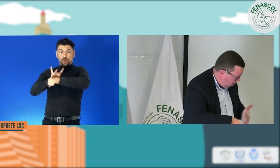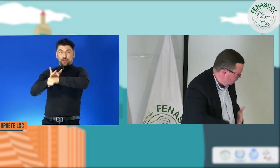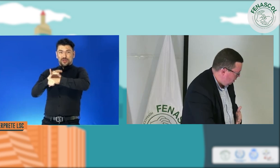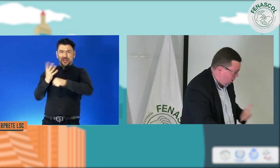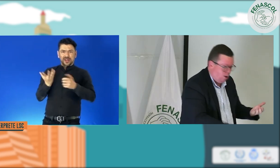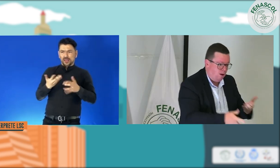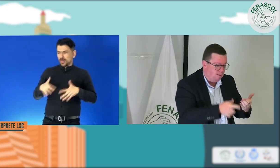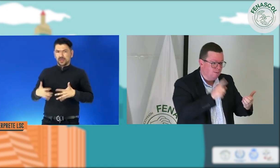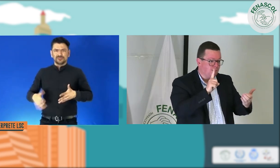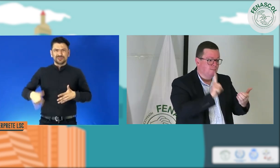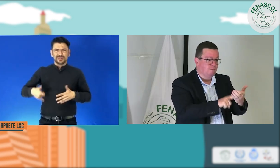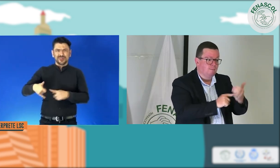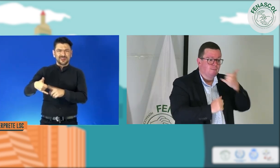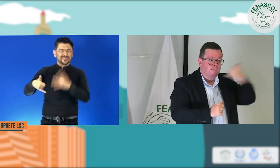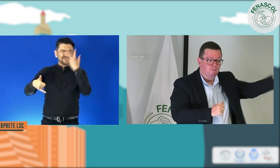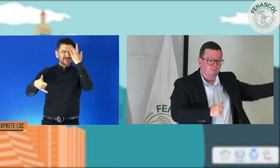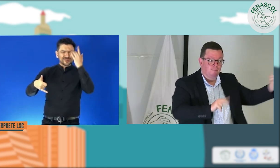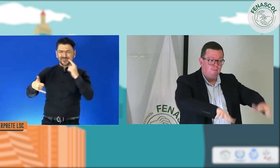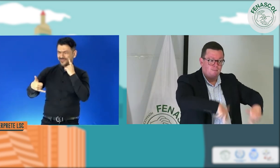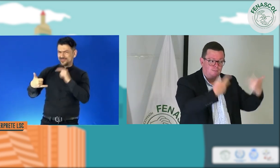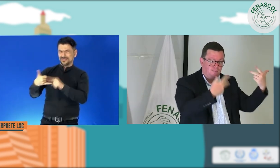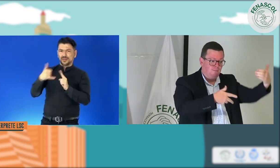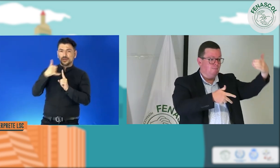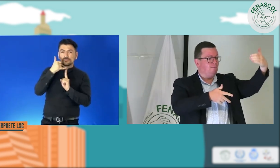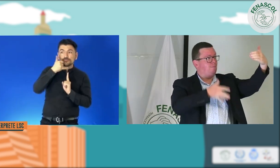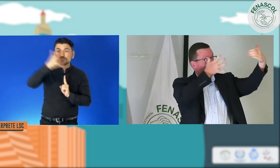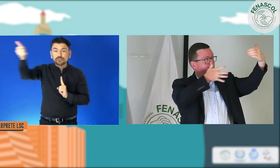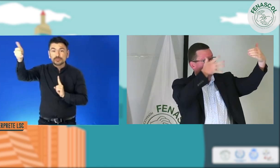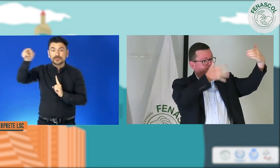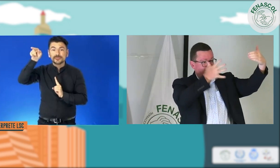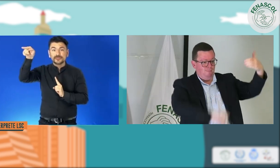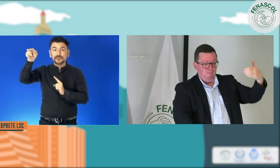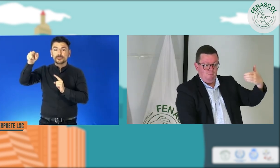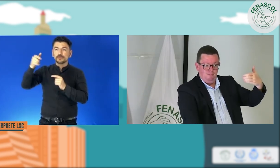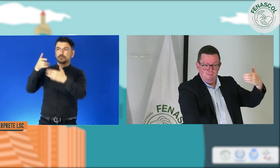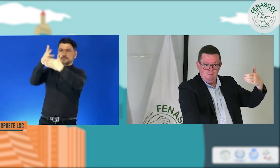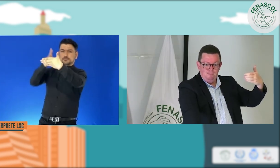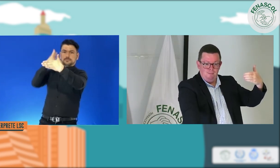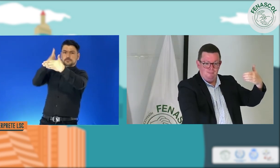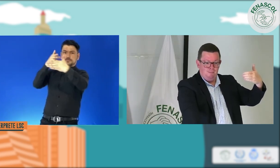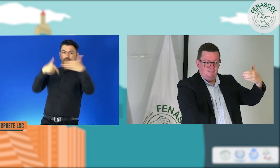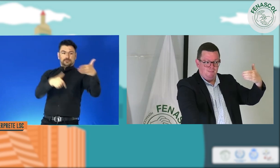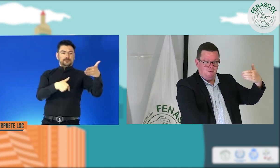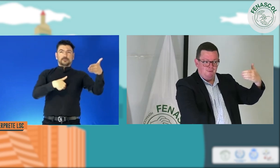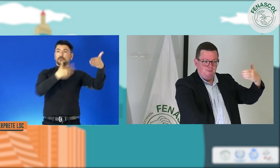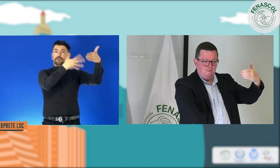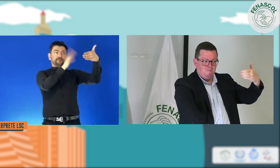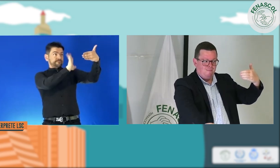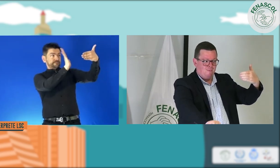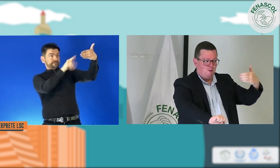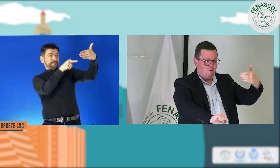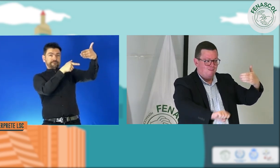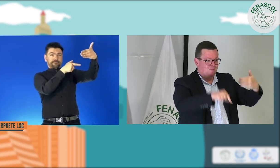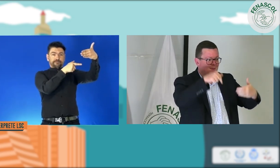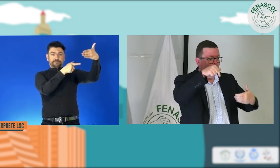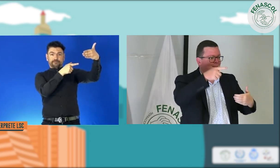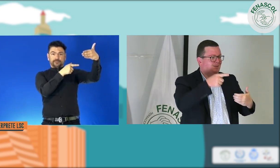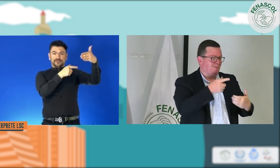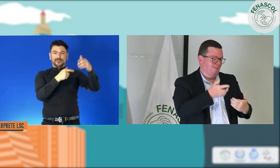atención con el médico, ya había roto fuente y lo que hicieron fue comunicarse a través de un servicio del centro de relevo y